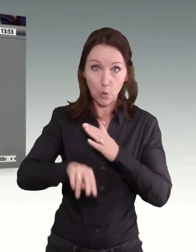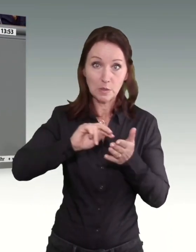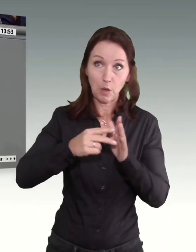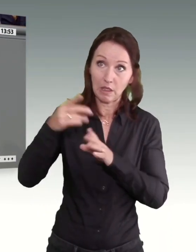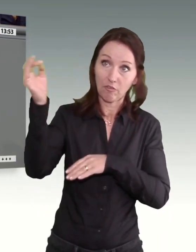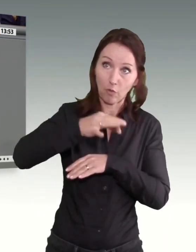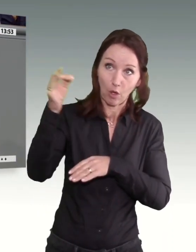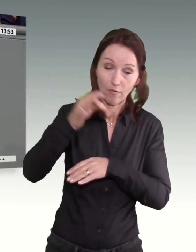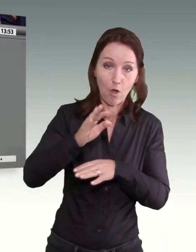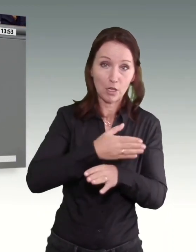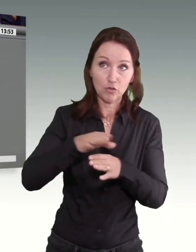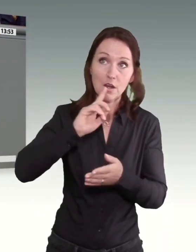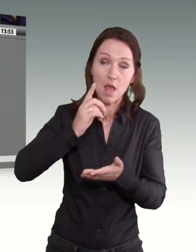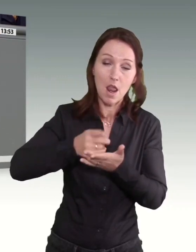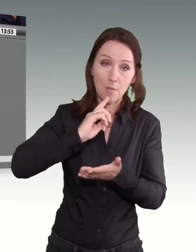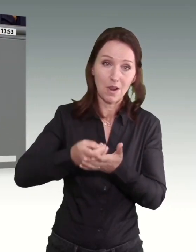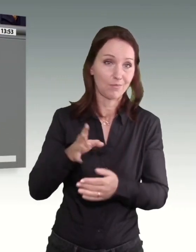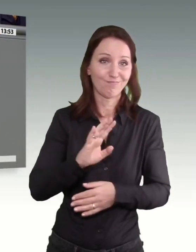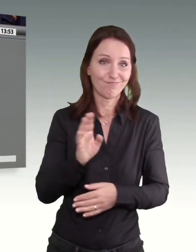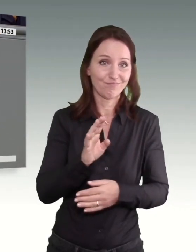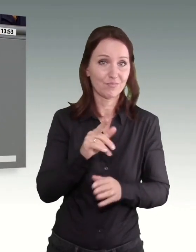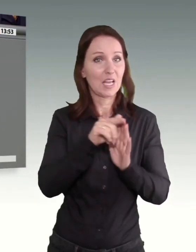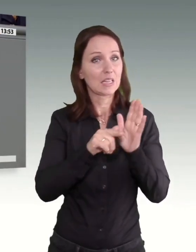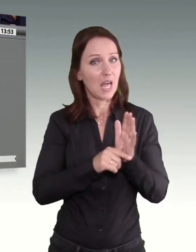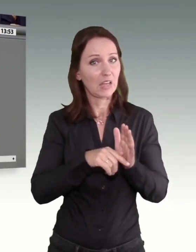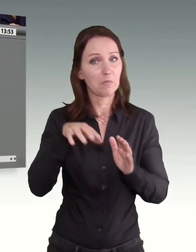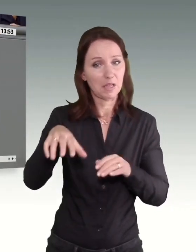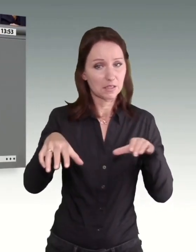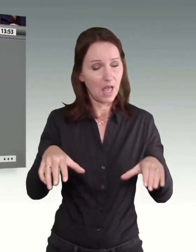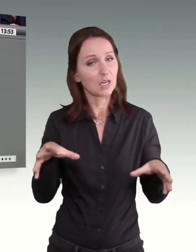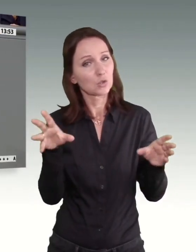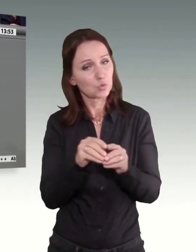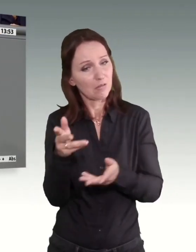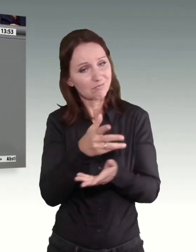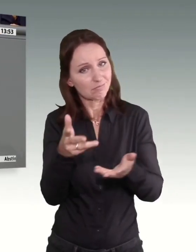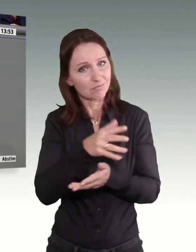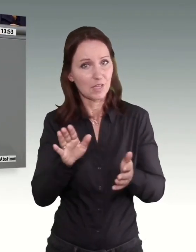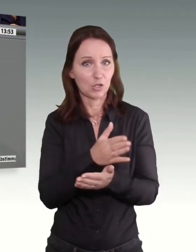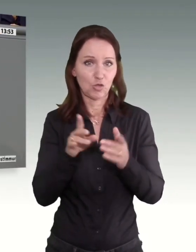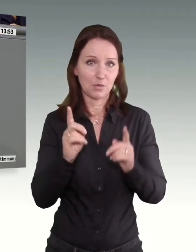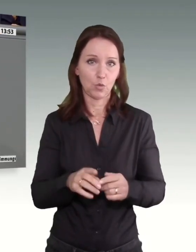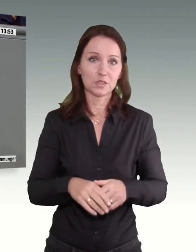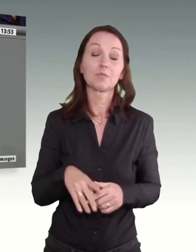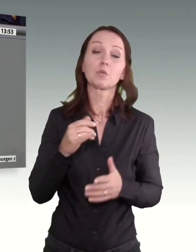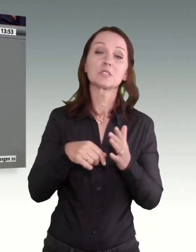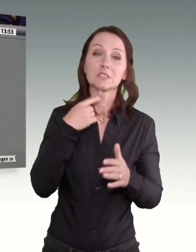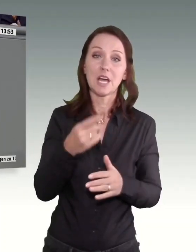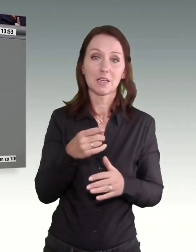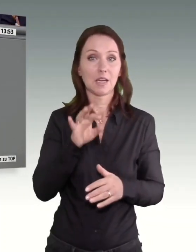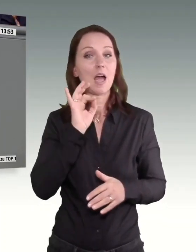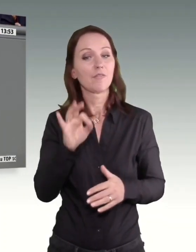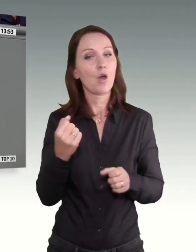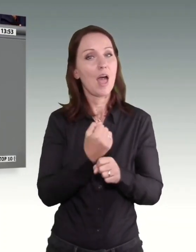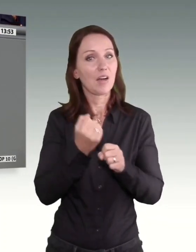wird, sondern unter den Tarifparteien gemeinsam entschieden wird. Und zu guter Letzt, der Mindestlohn allein ist eben nicht die Lösung für